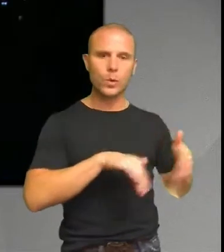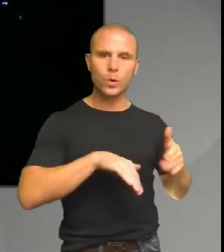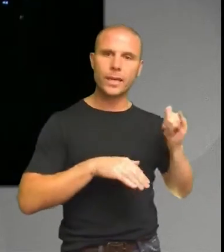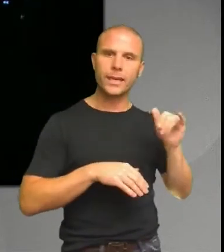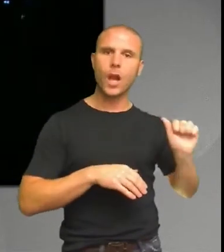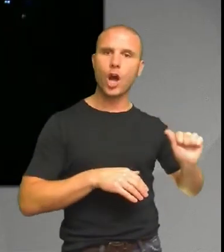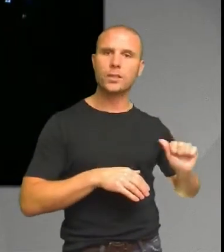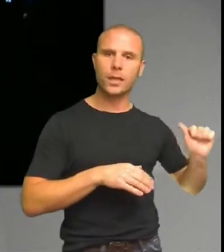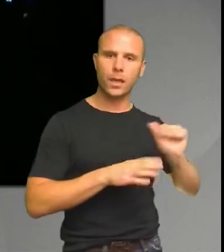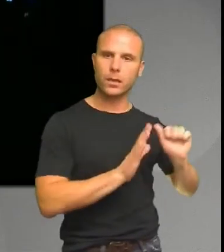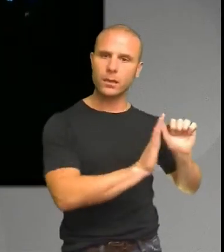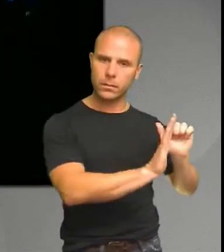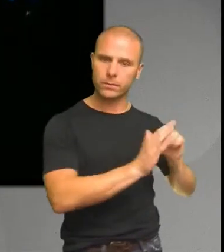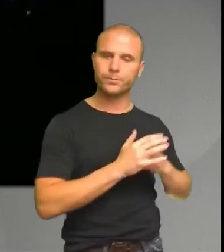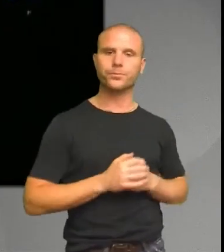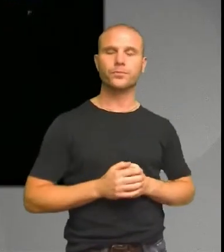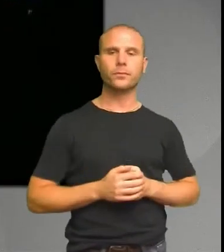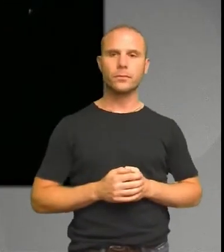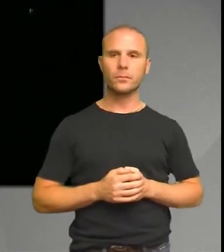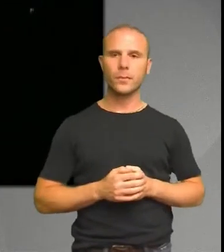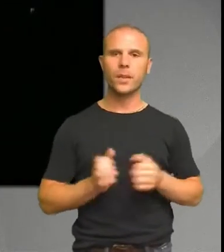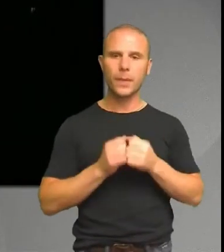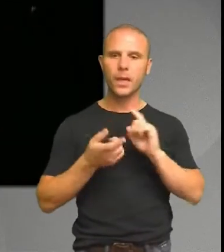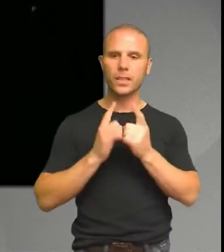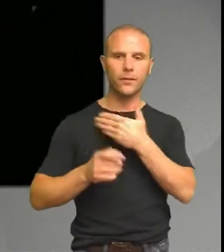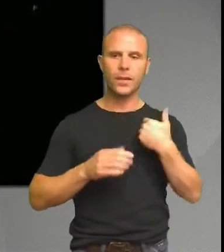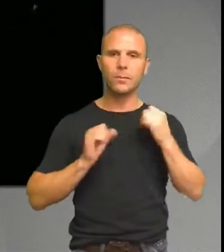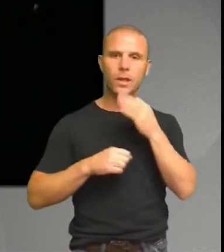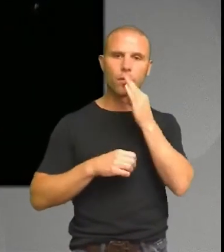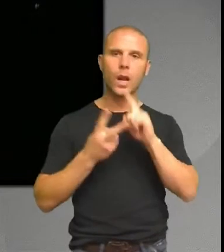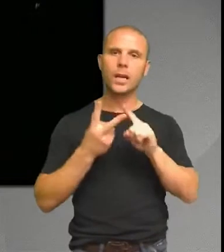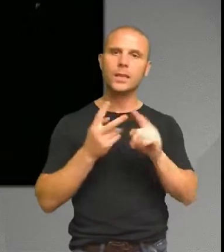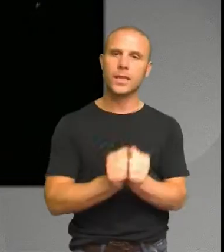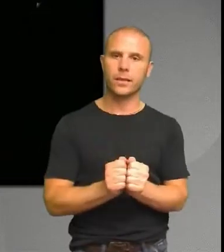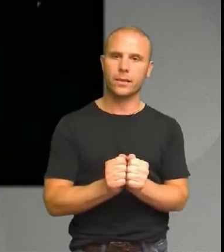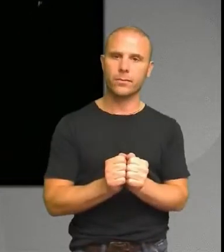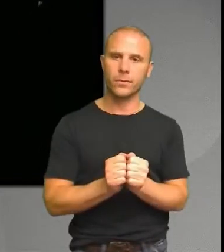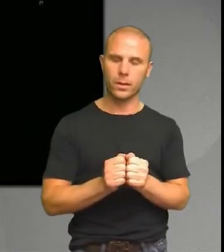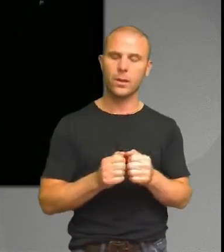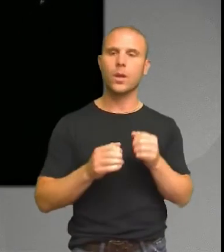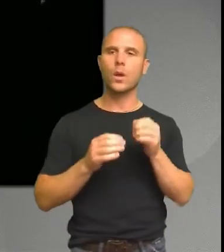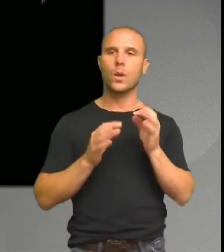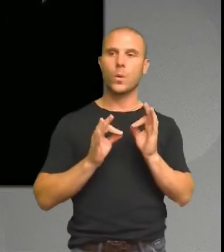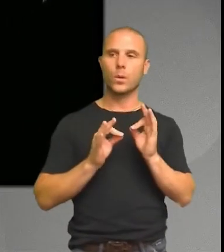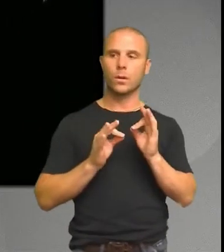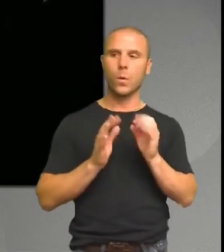rätt fråga att ställa? Borde vi inte ställa frågan, hur kan vi ha för företagen människor också? Hur kan vi ha